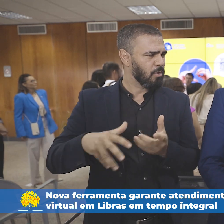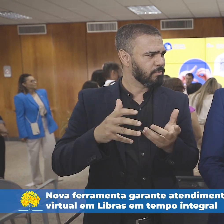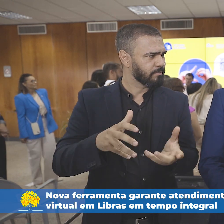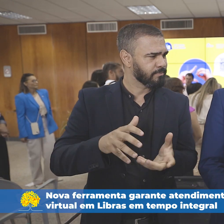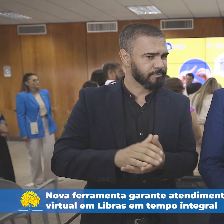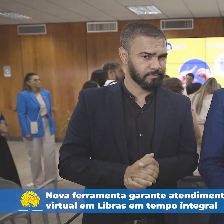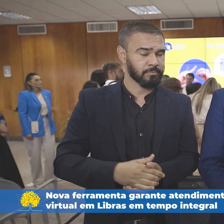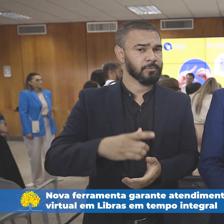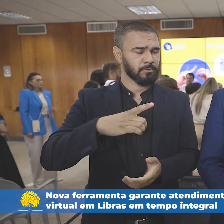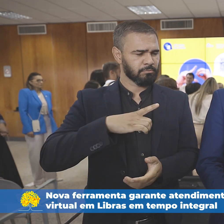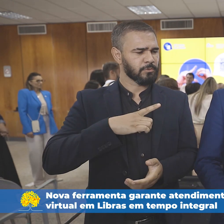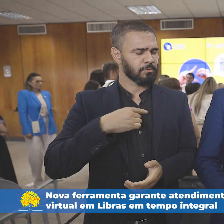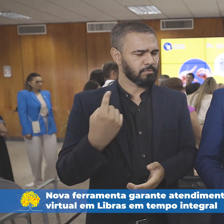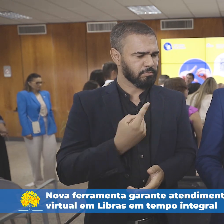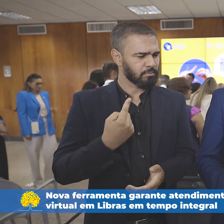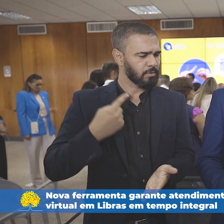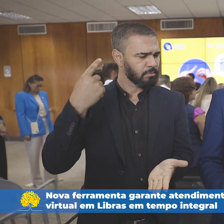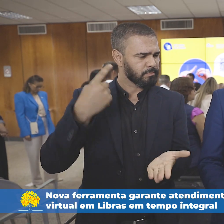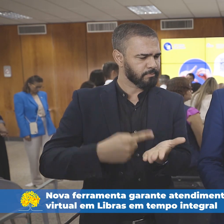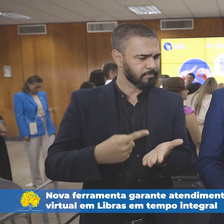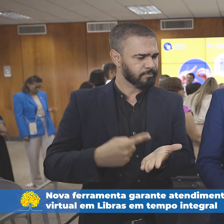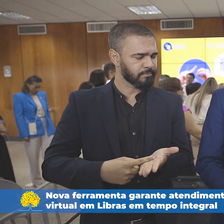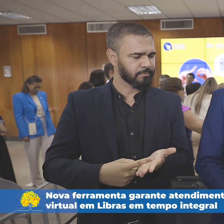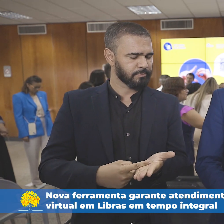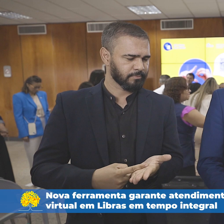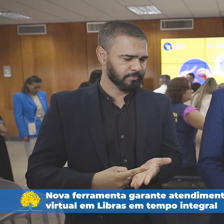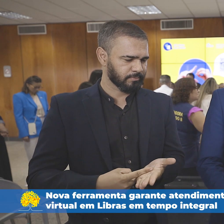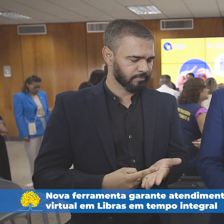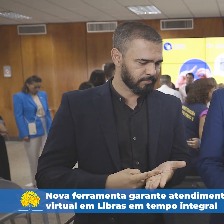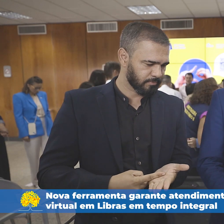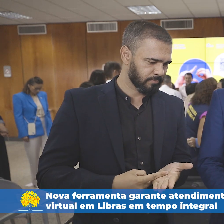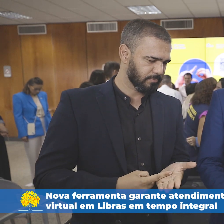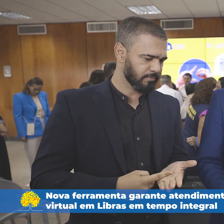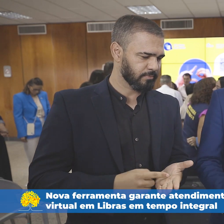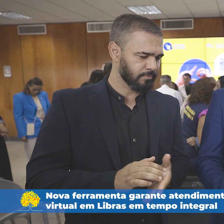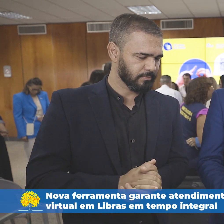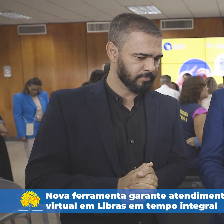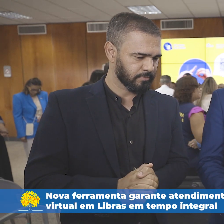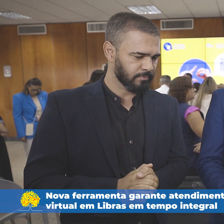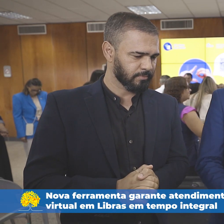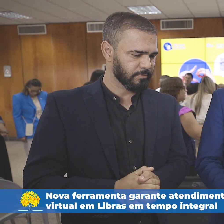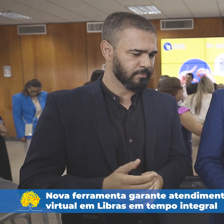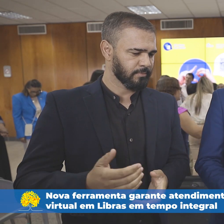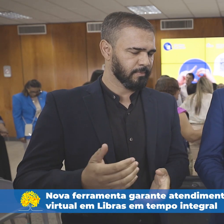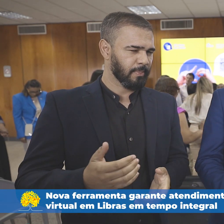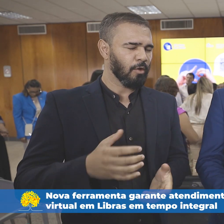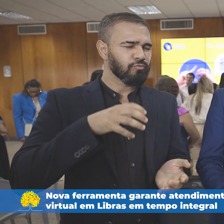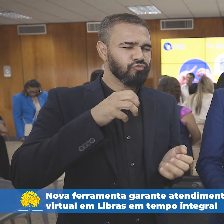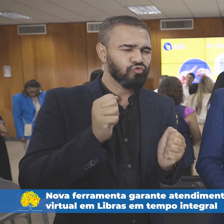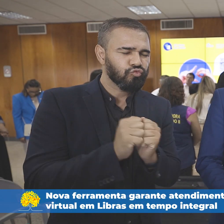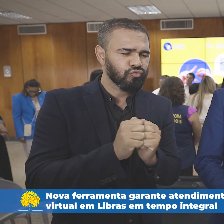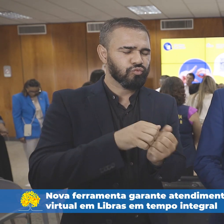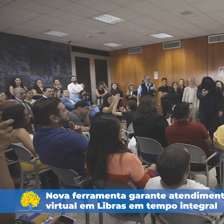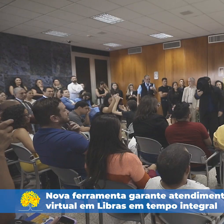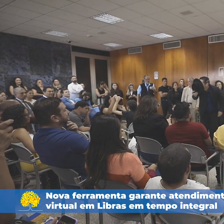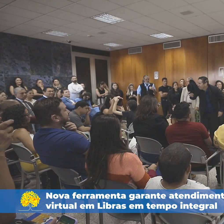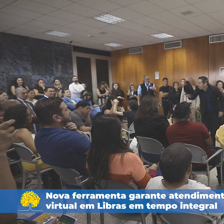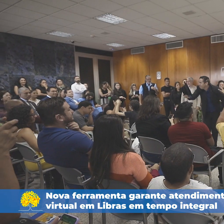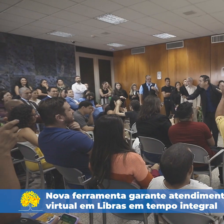lançar um programa como esse, que habilita a comunicação da vida dos surdos para os órgãos do governo, junto aos órgãos do governo. É um serviço